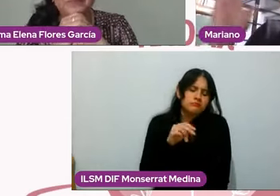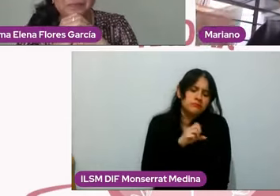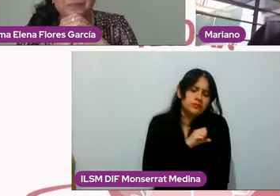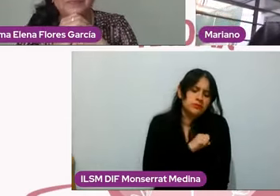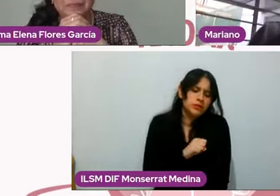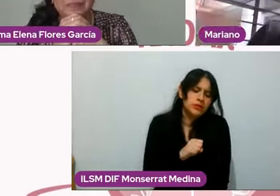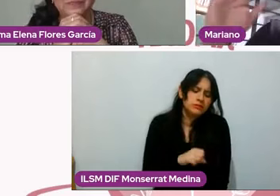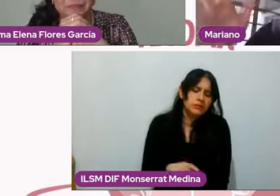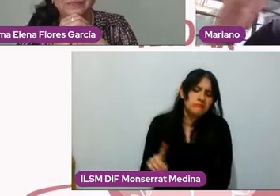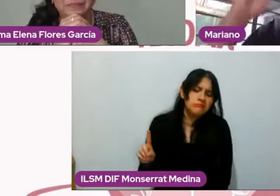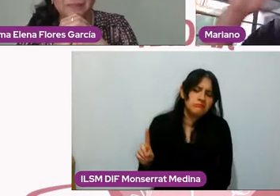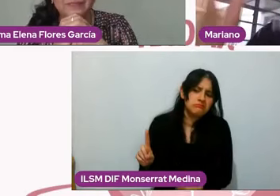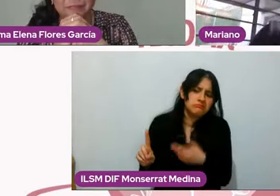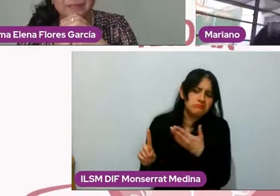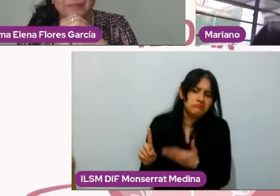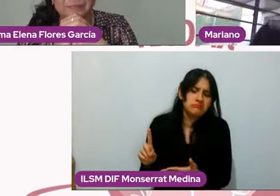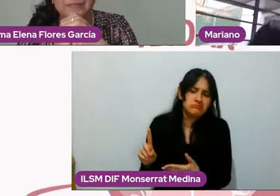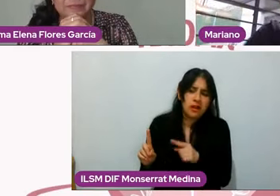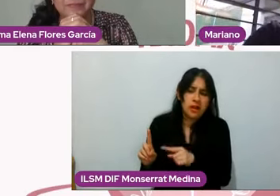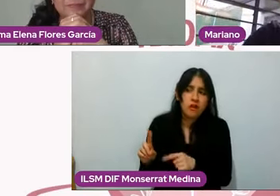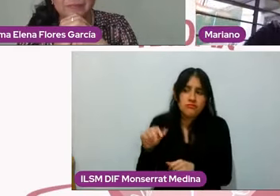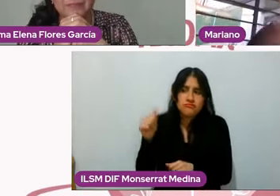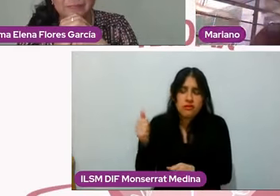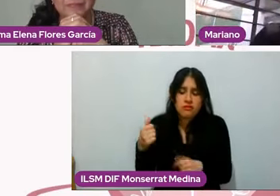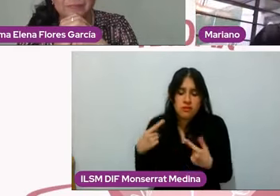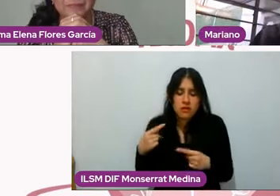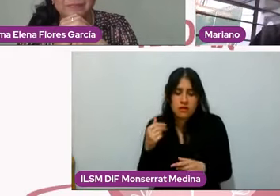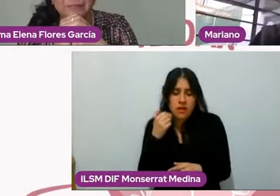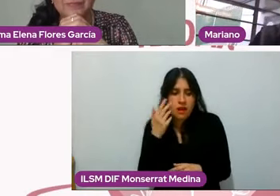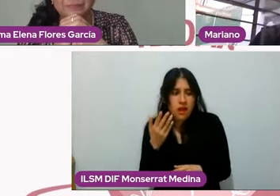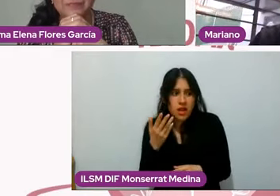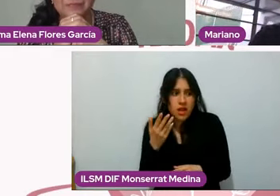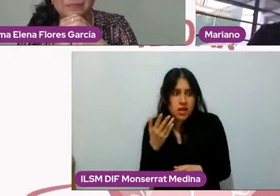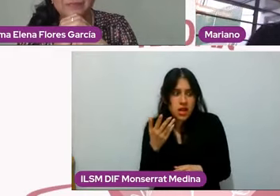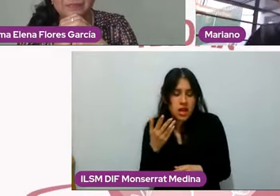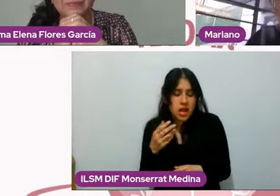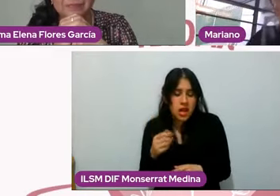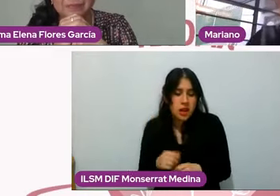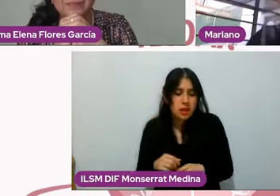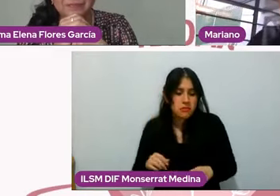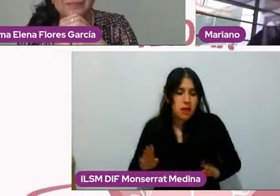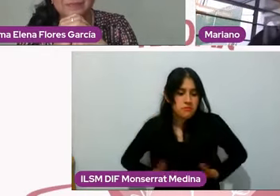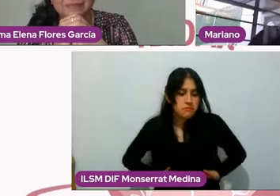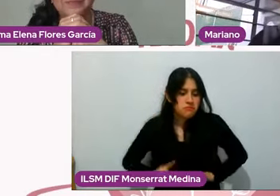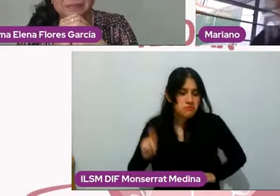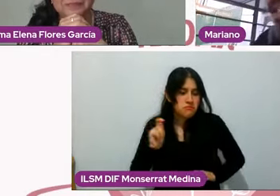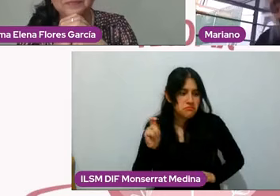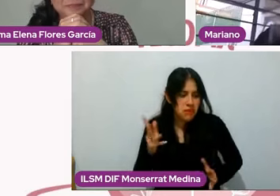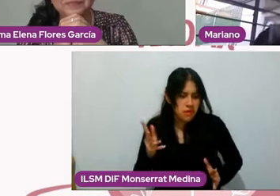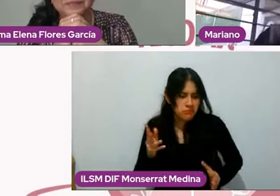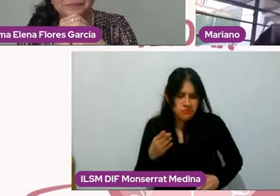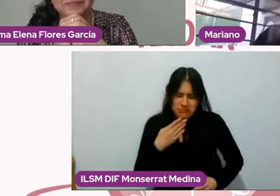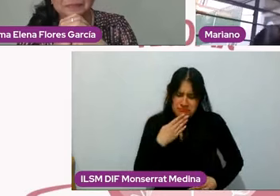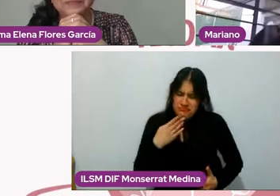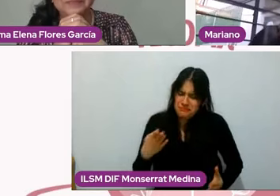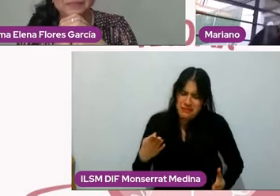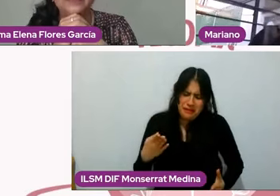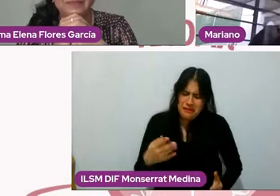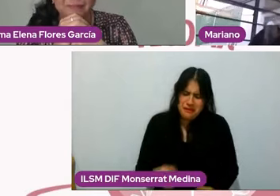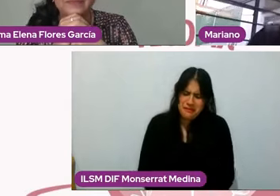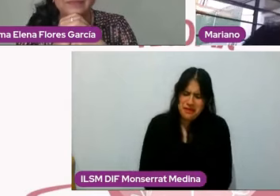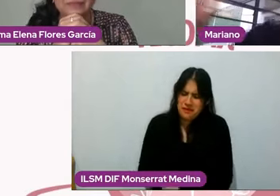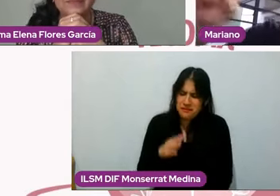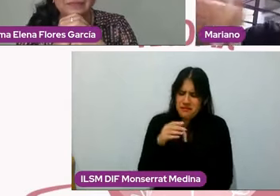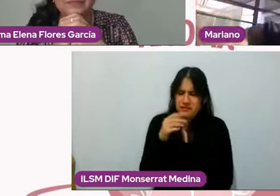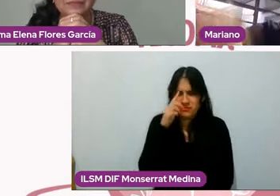tanito menganita quiere andar con alguien nomás porque está bien guapo, bien guapa, se vale, no tiene nada de malo.